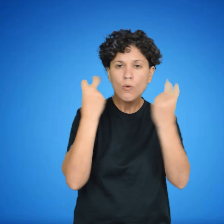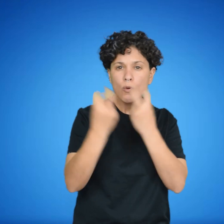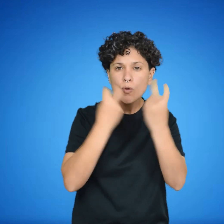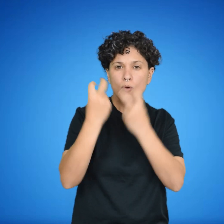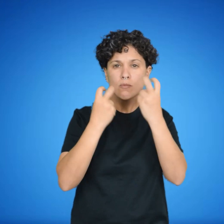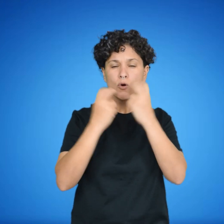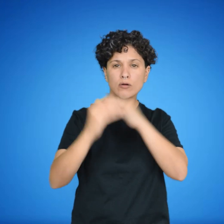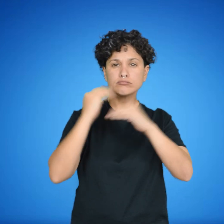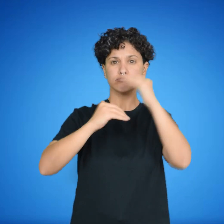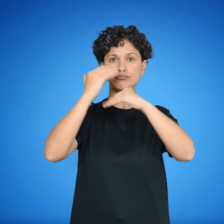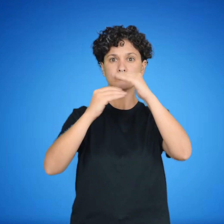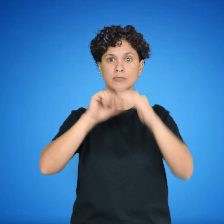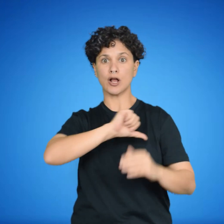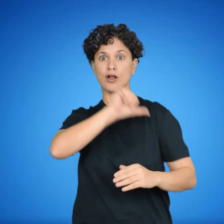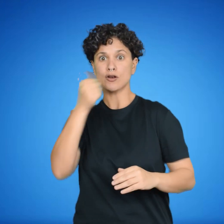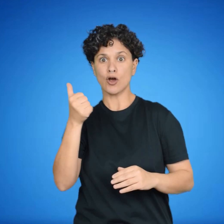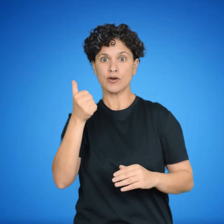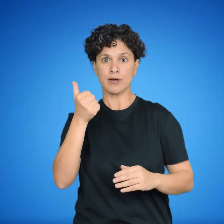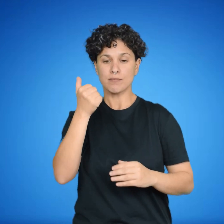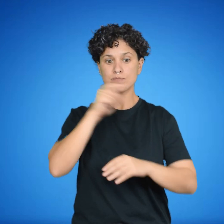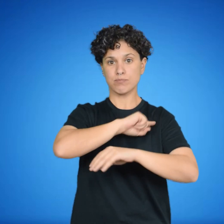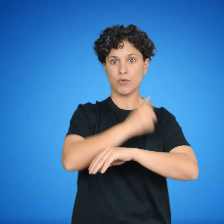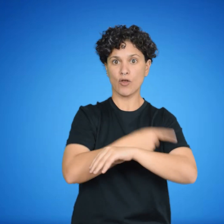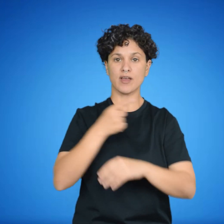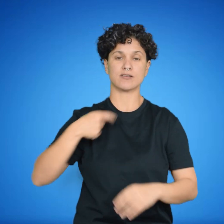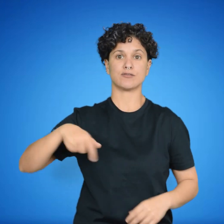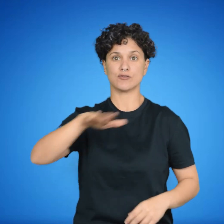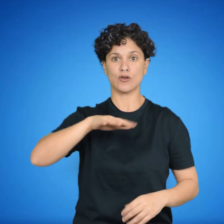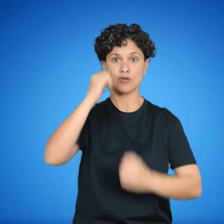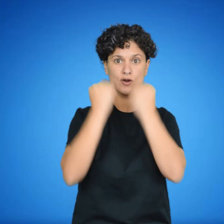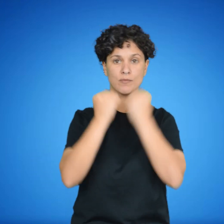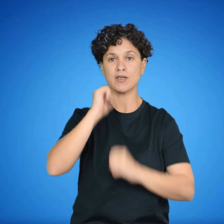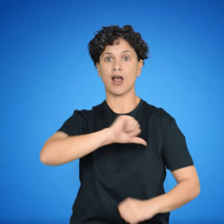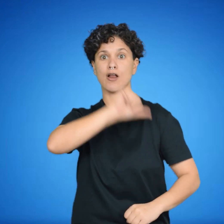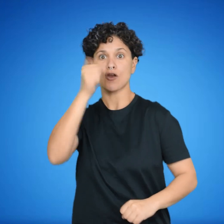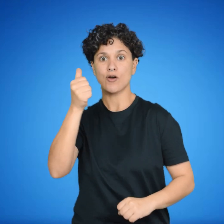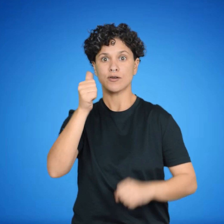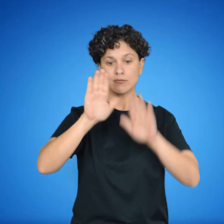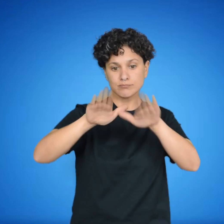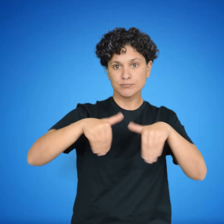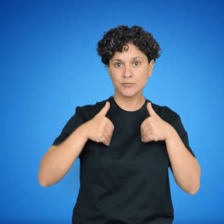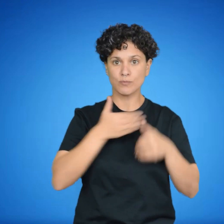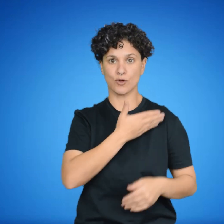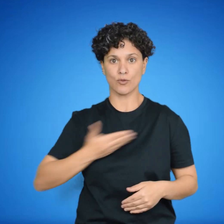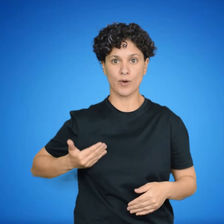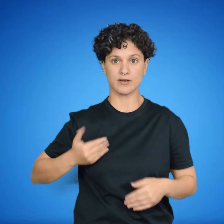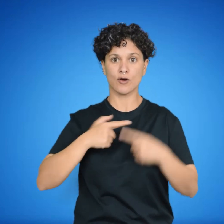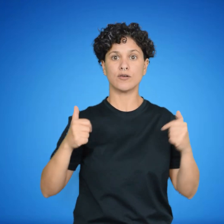socioeconómico y hacerse con los medios de producción. Estas clases son La